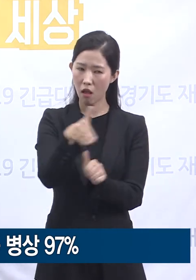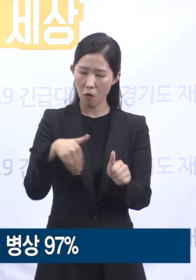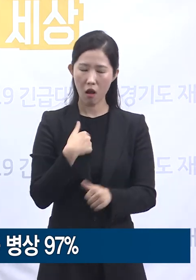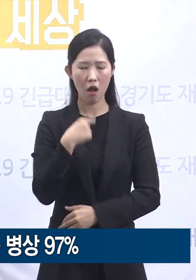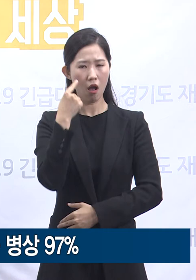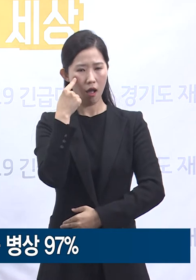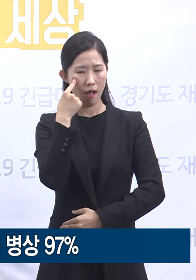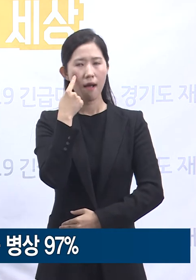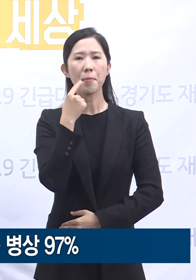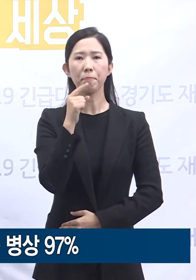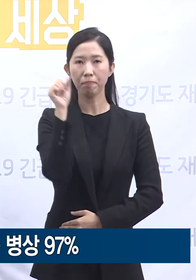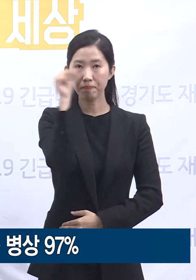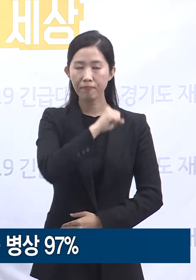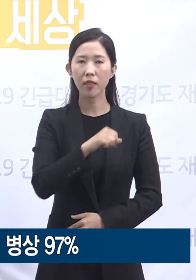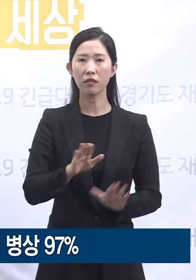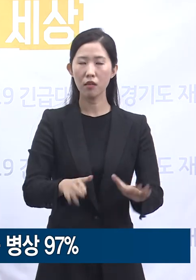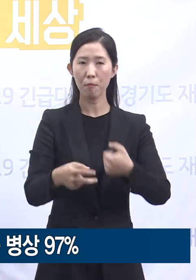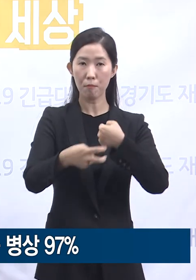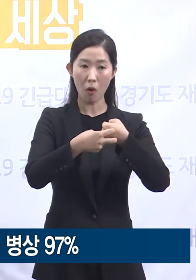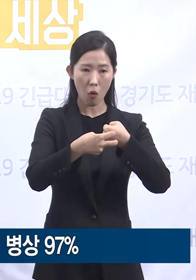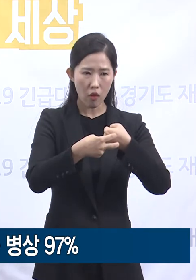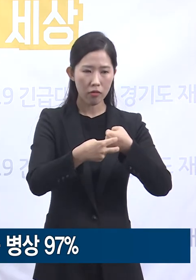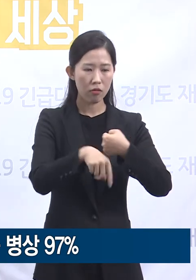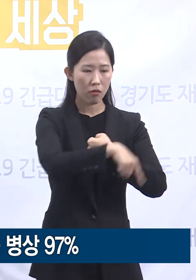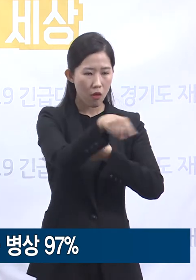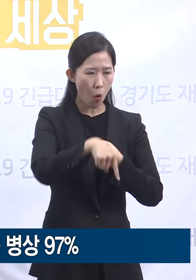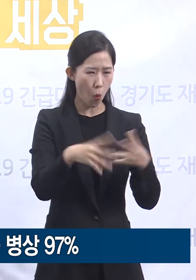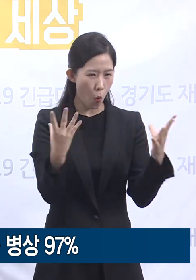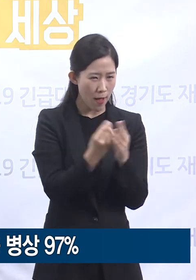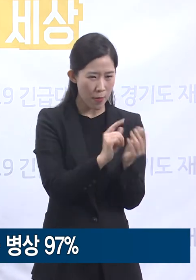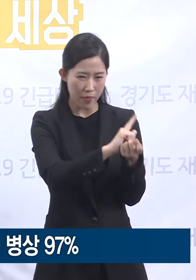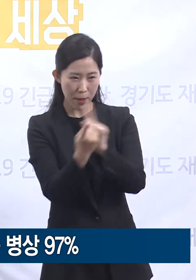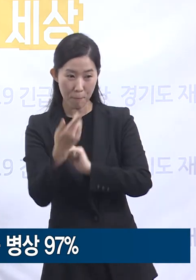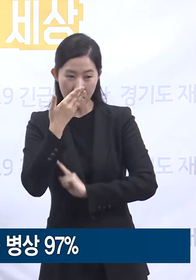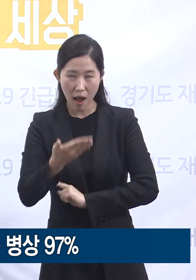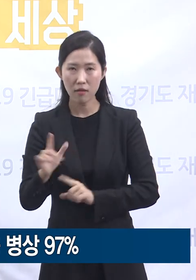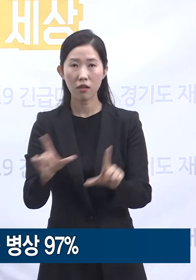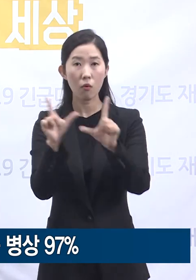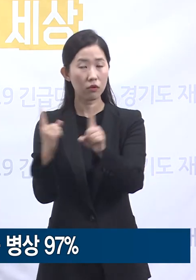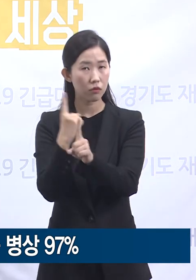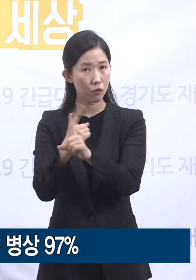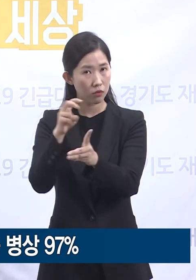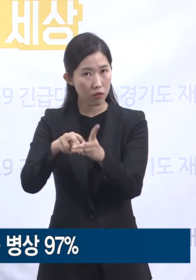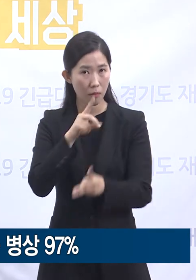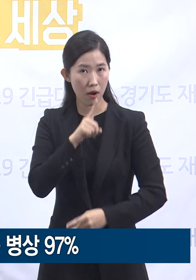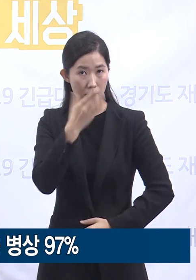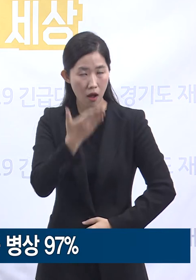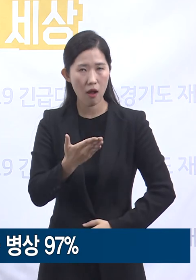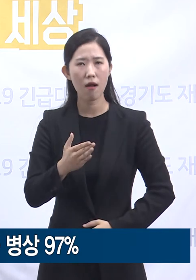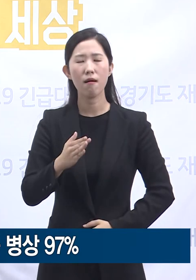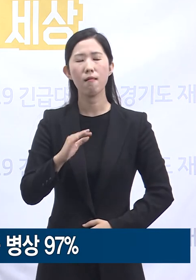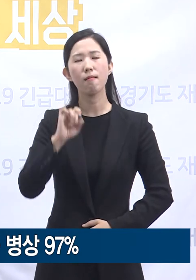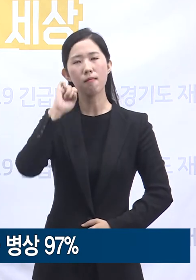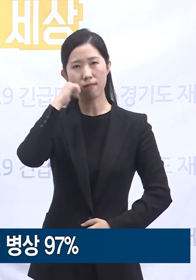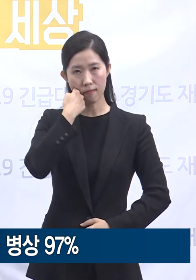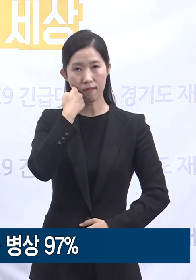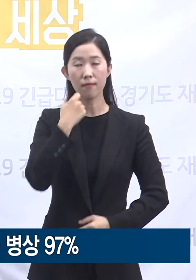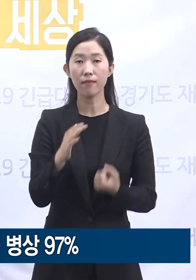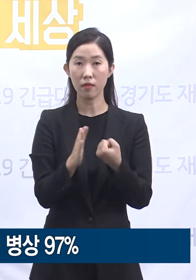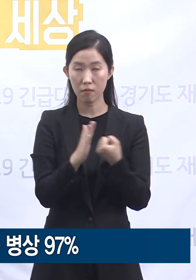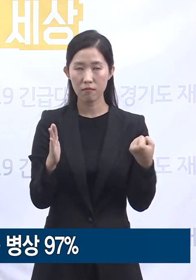병원의 완벽한 대체제는 아니라는 것입니다. 따라서 생활치료센터 확충 노력과 병행하여